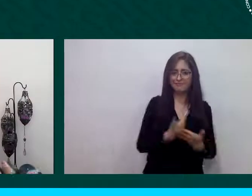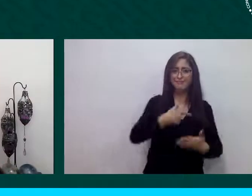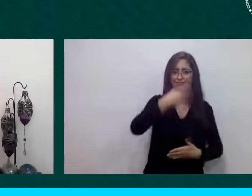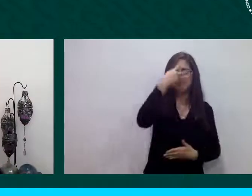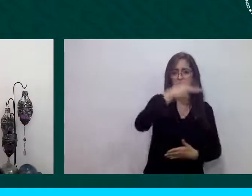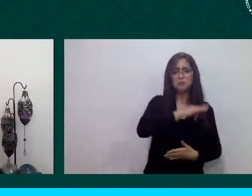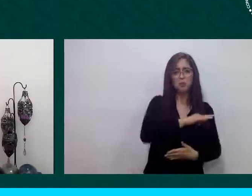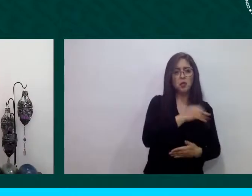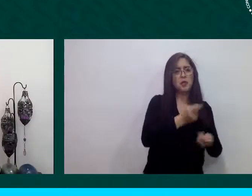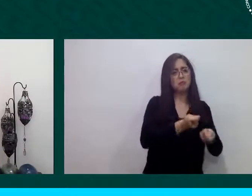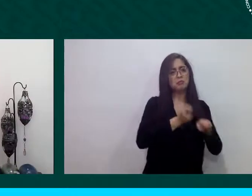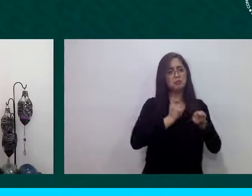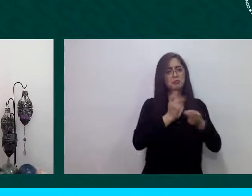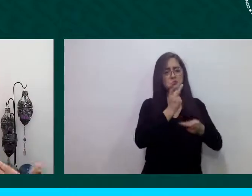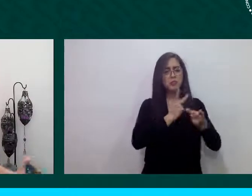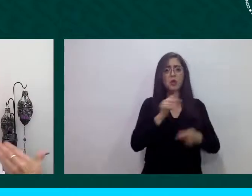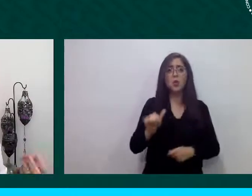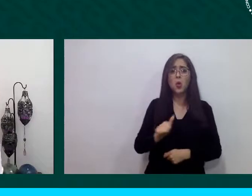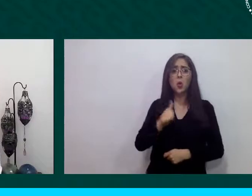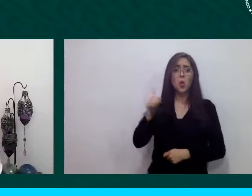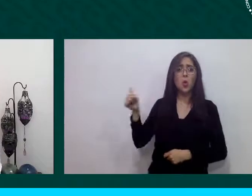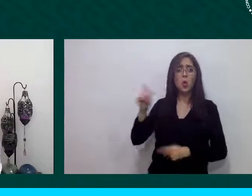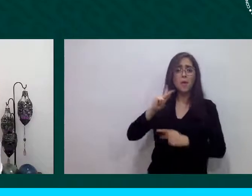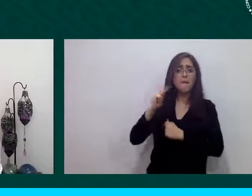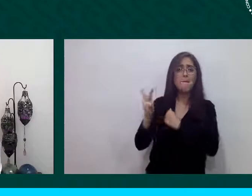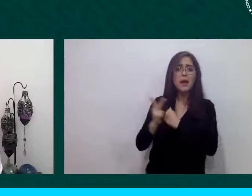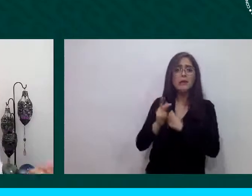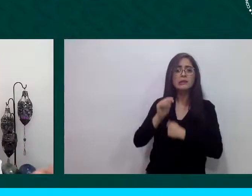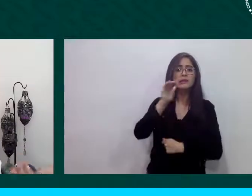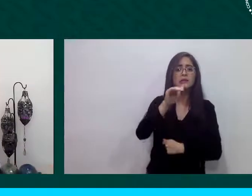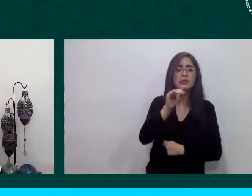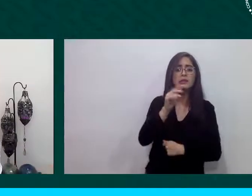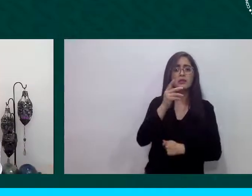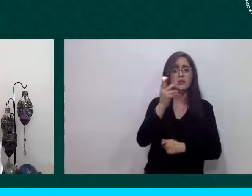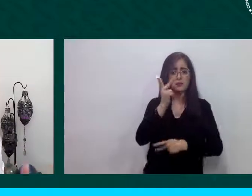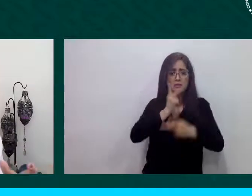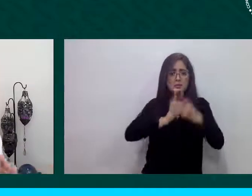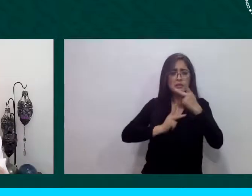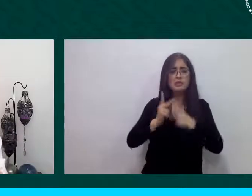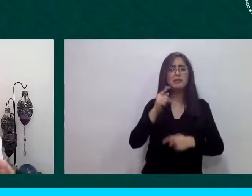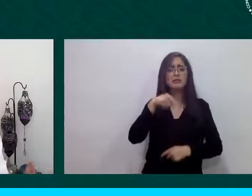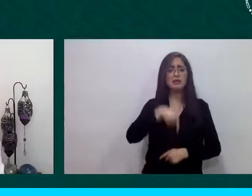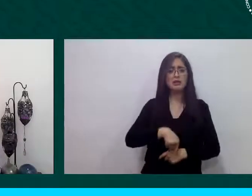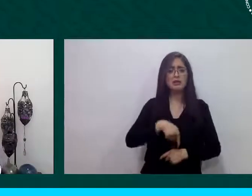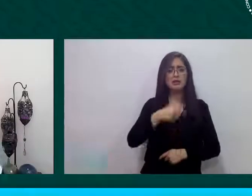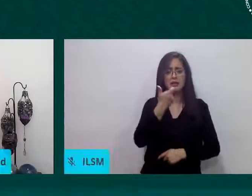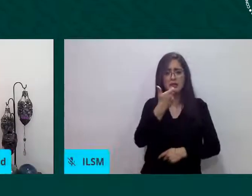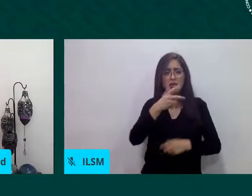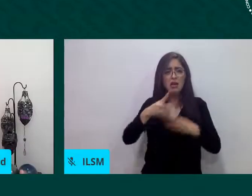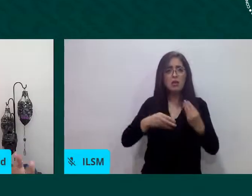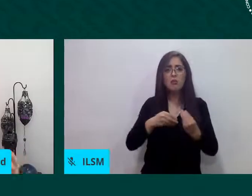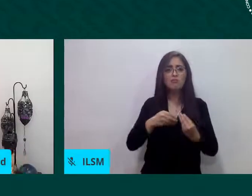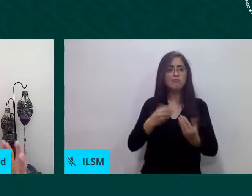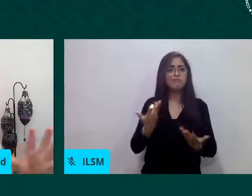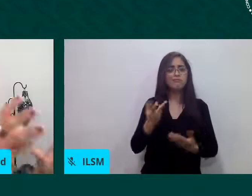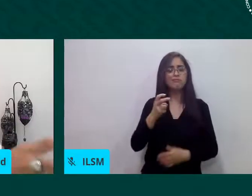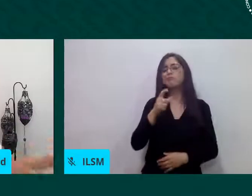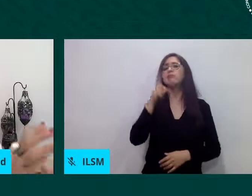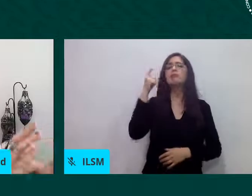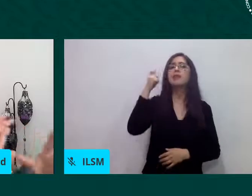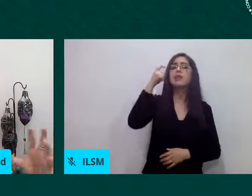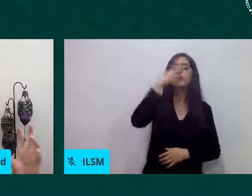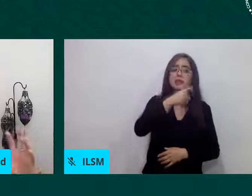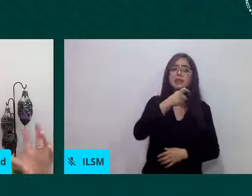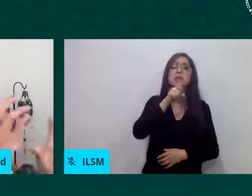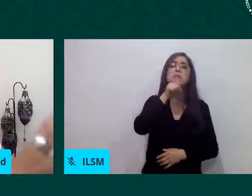acercarse a servicios financieros todavía se recrudeció más. Asimismo, obviamente, pues hubo una suspensión de apoyos que fueron